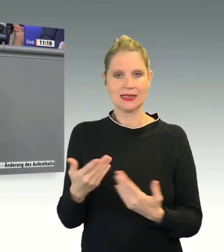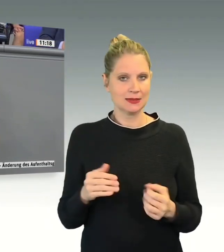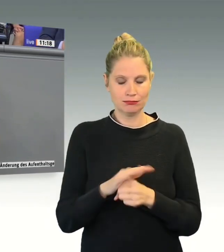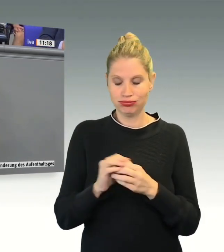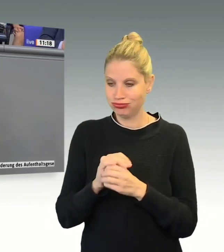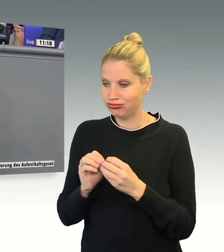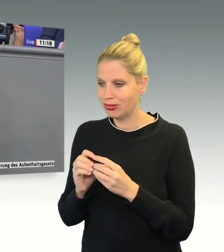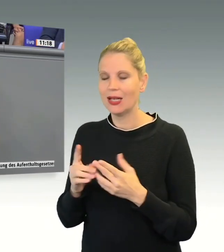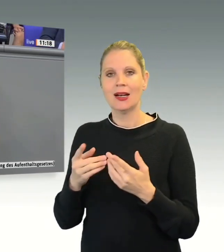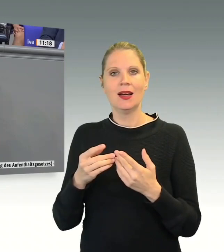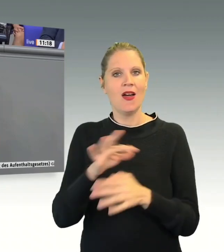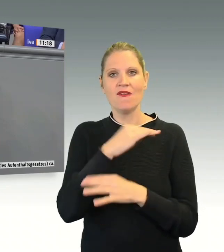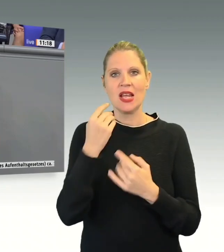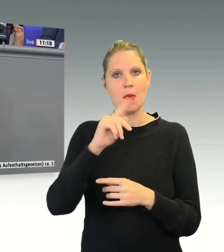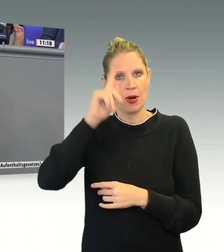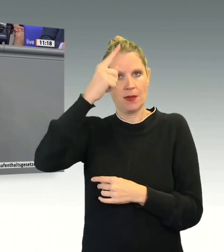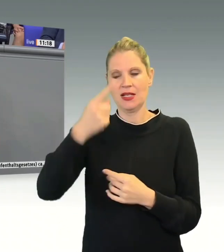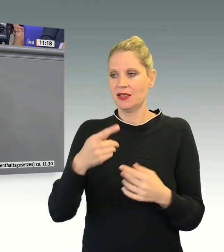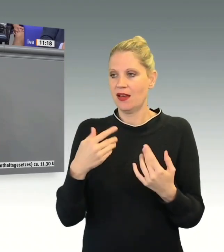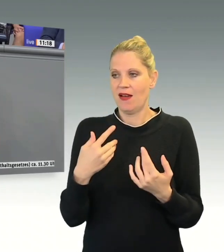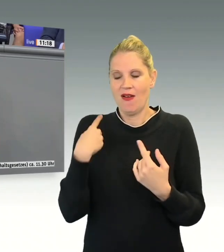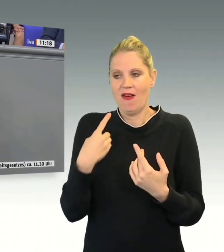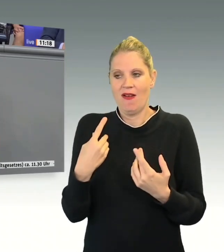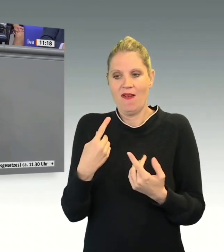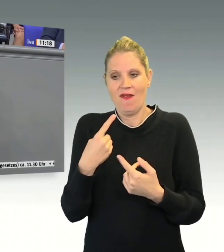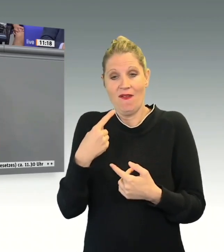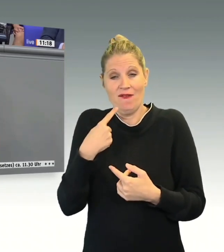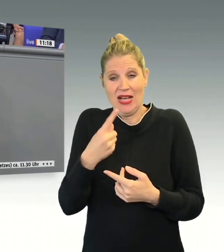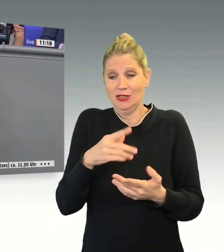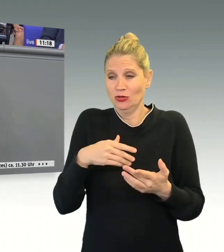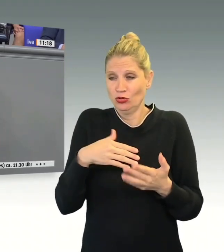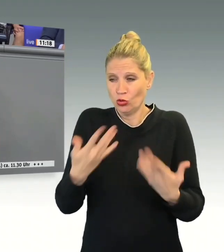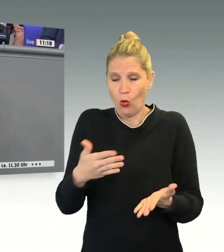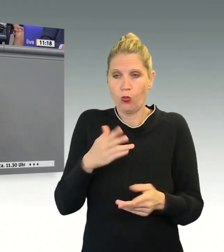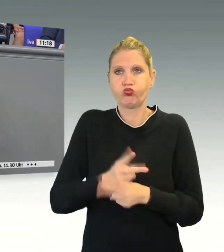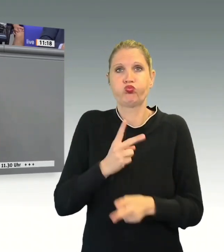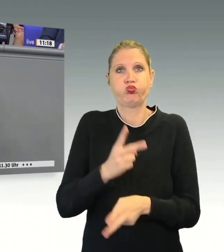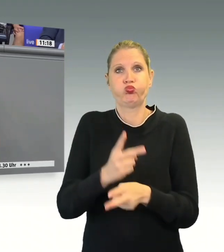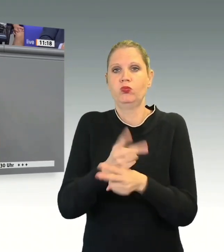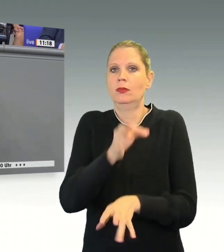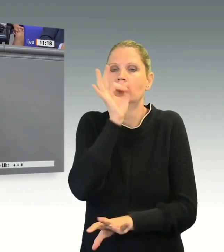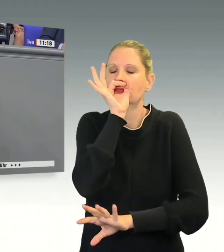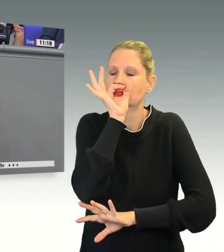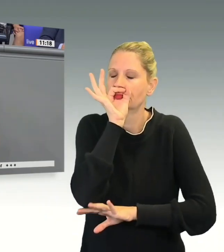Zuzug kann in diesem Jahr nicht so weitergehen wie im letzten Jahr. Und deswegen ist es richtig, die Kommunen zu entlasten, liebe Kolleginnen und Kollegen.